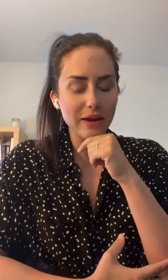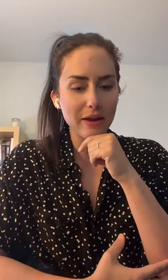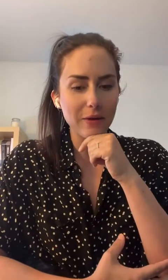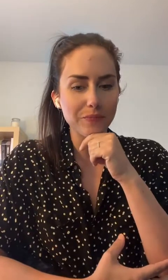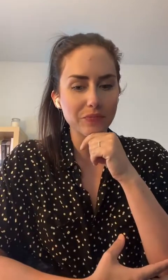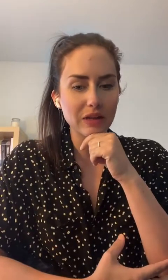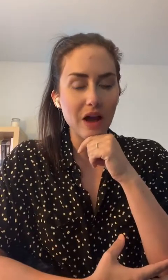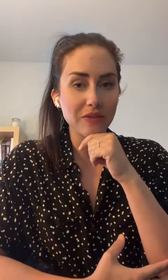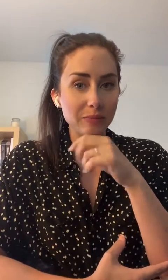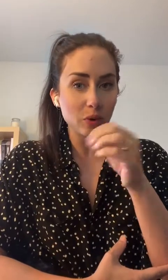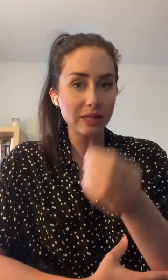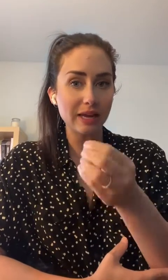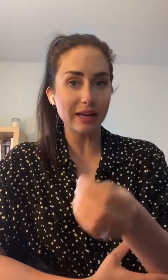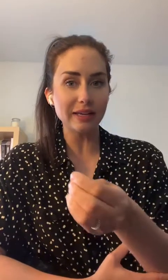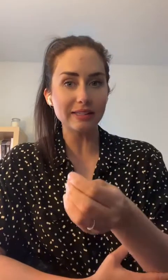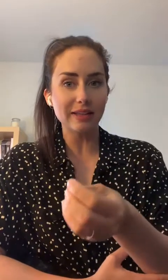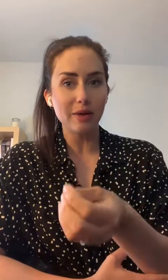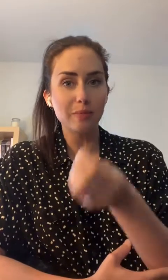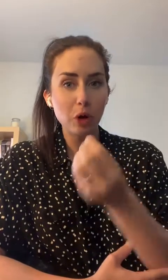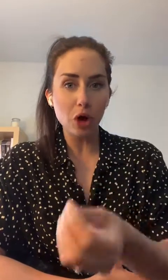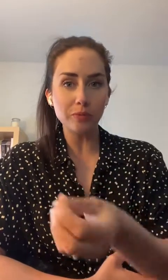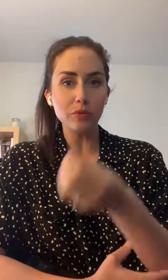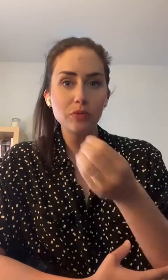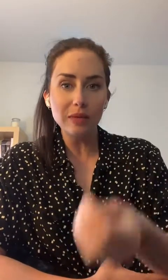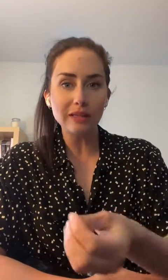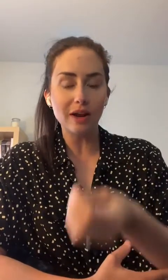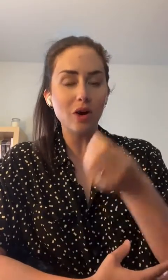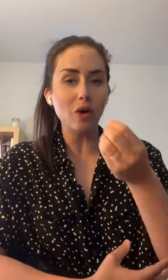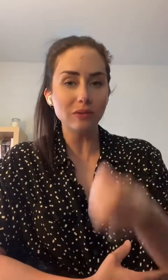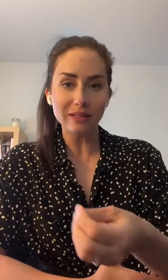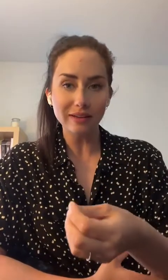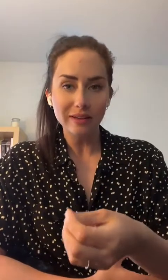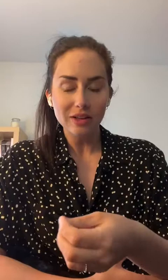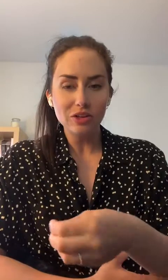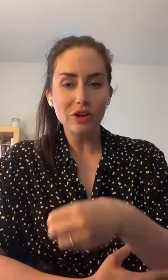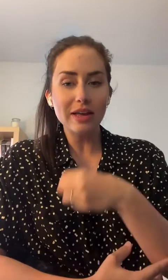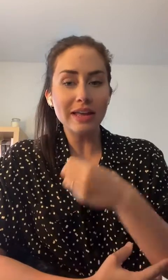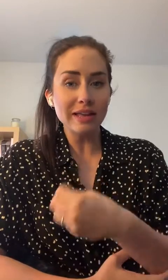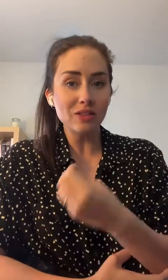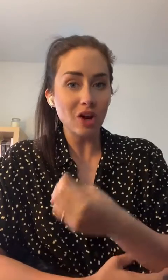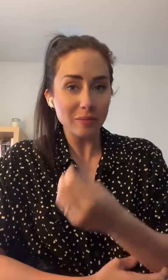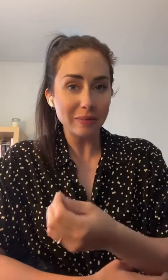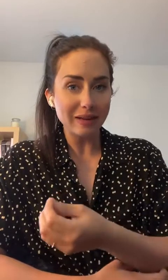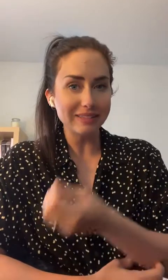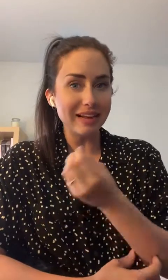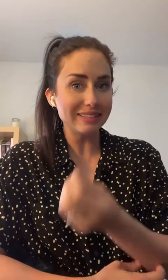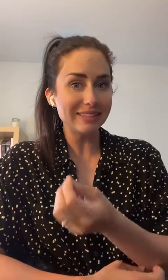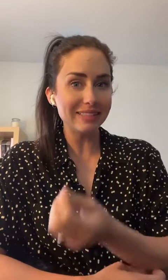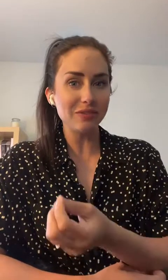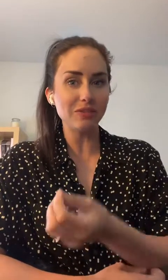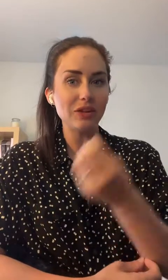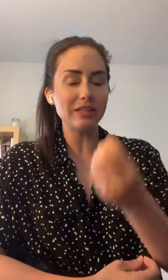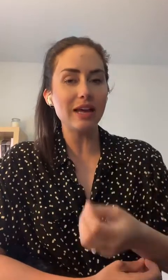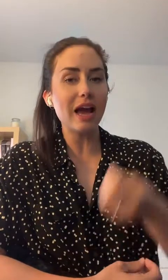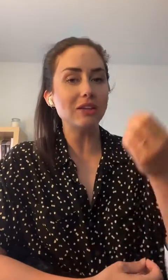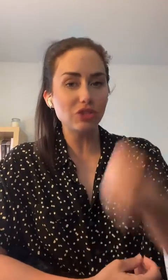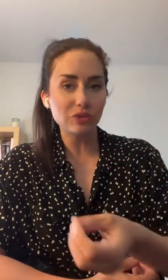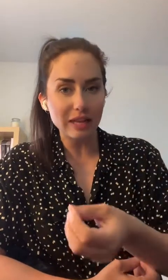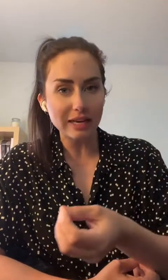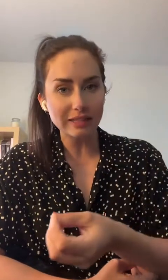en fait, pour qu'elles restent propres, humides longtemps, il y a énormément d'additifs qui ont été ajoutés à l